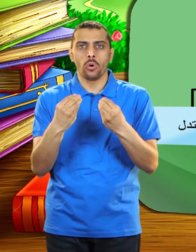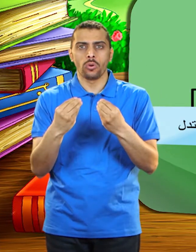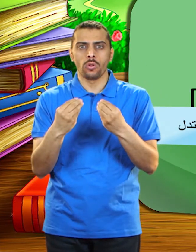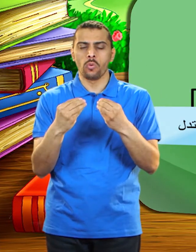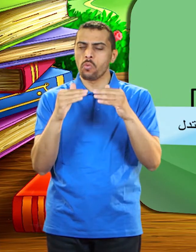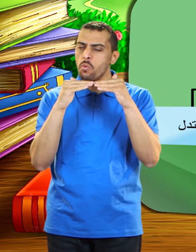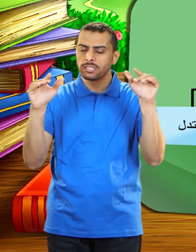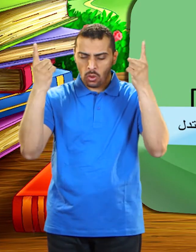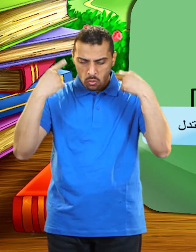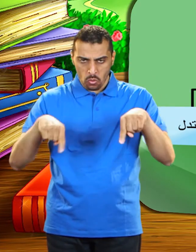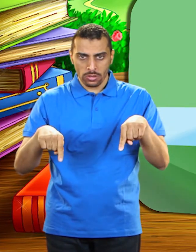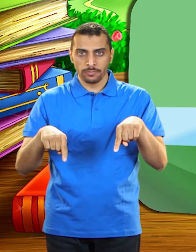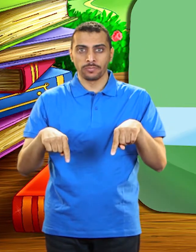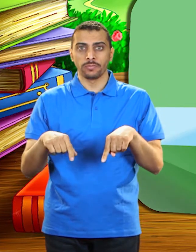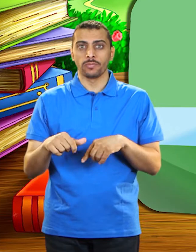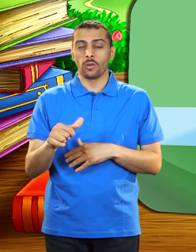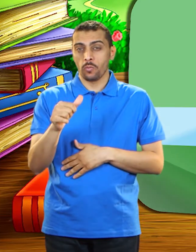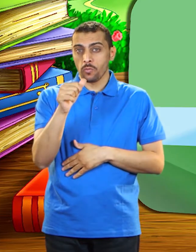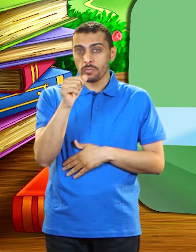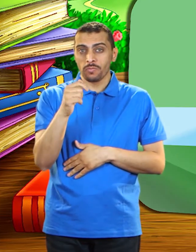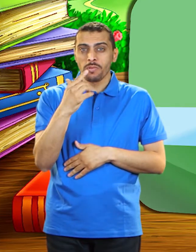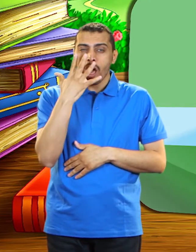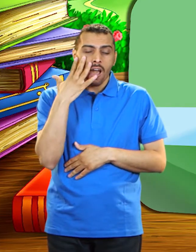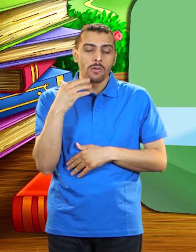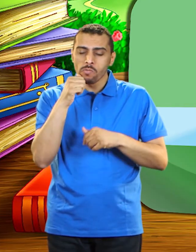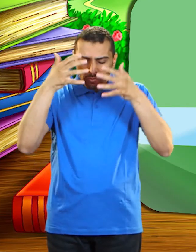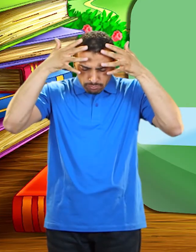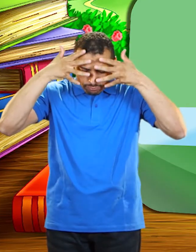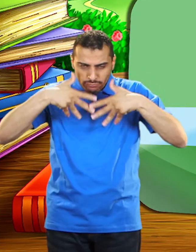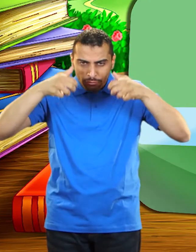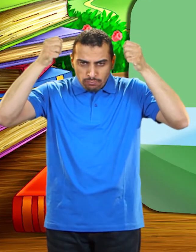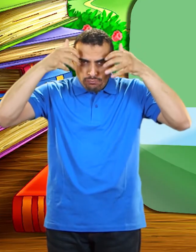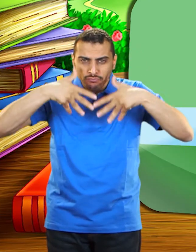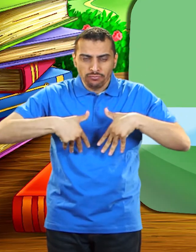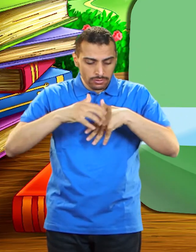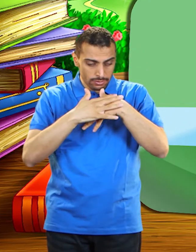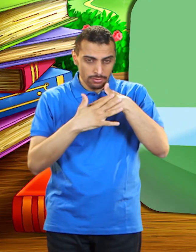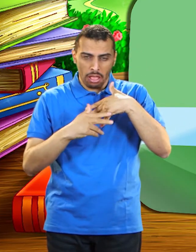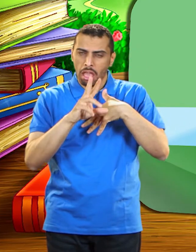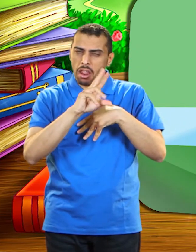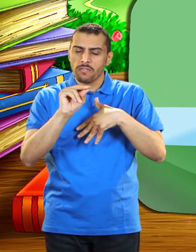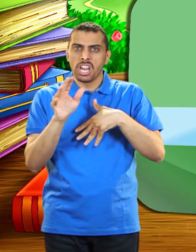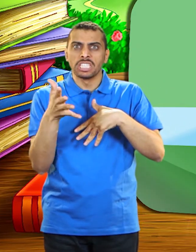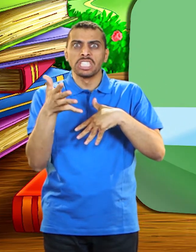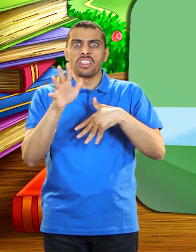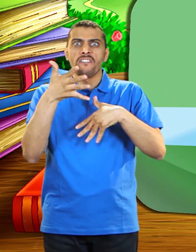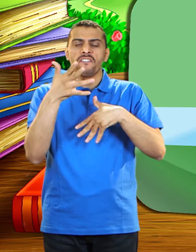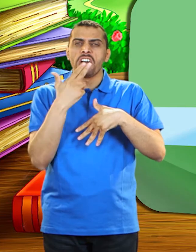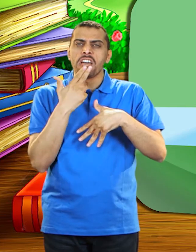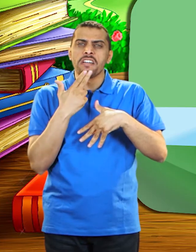كل شيء وكان العرق يخرج من جلده كأنه حبات اللؤلؤ في الصفاء والبياض